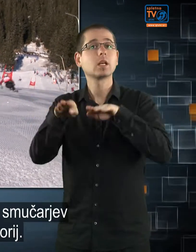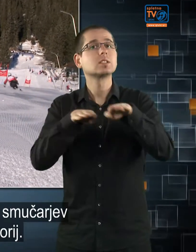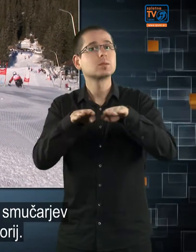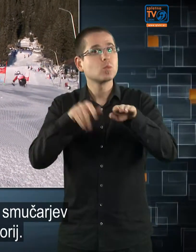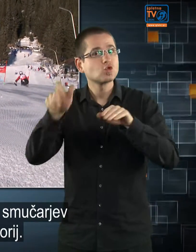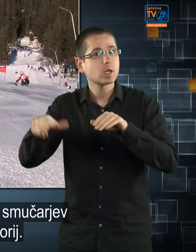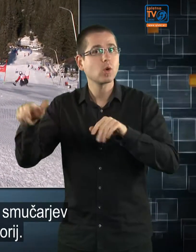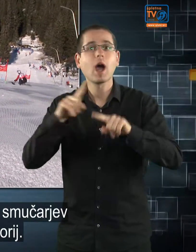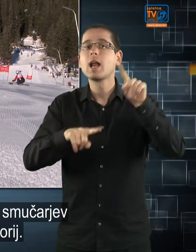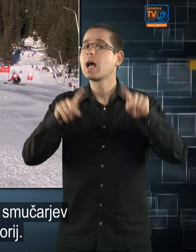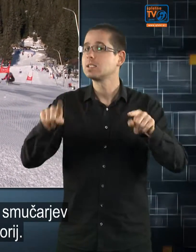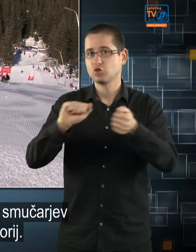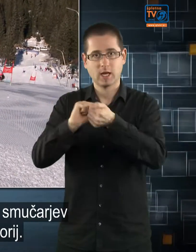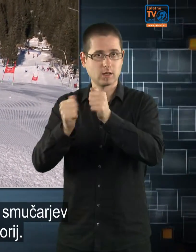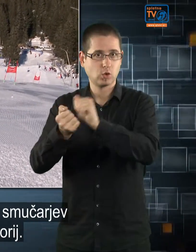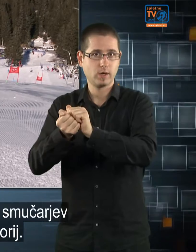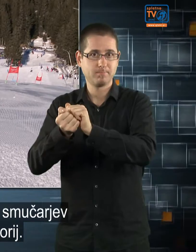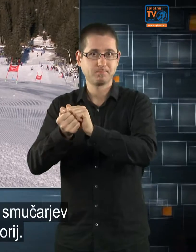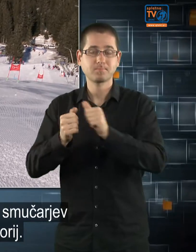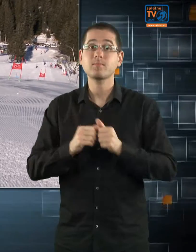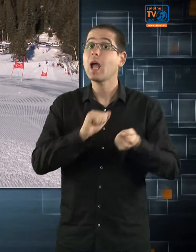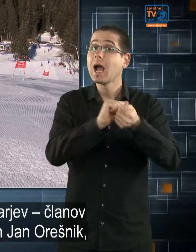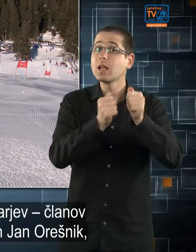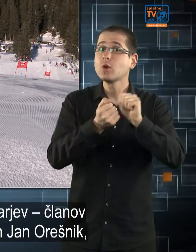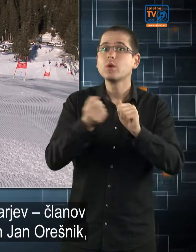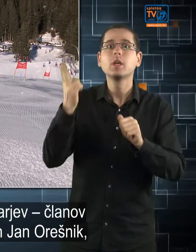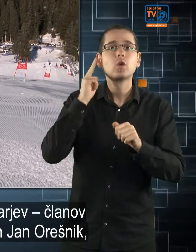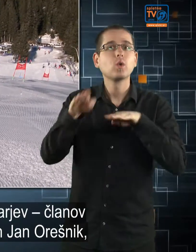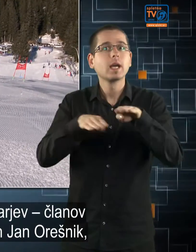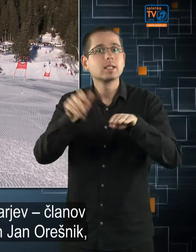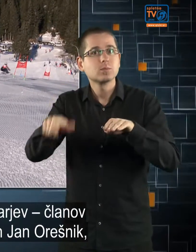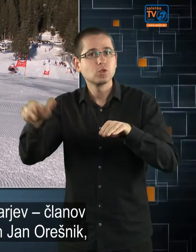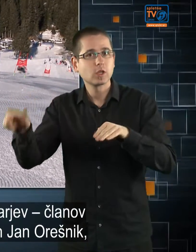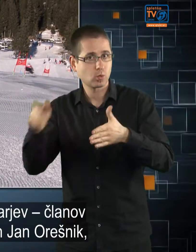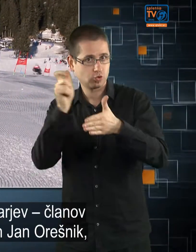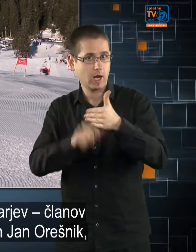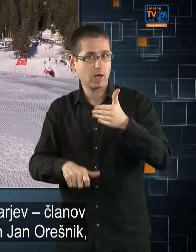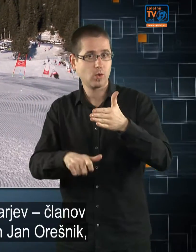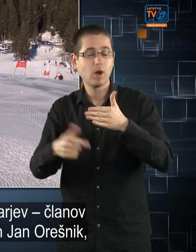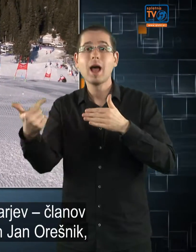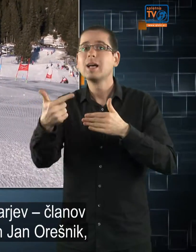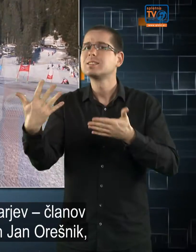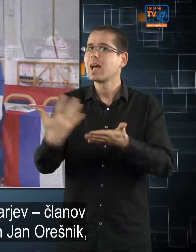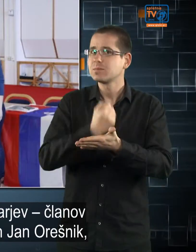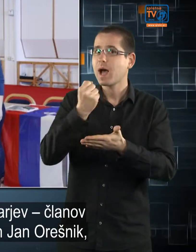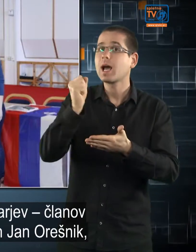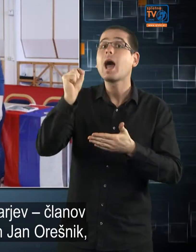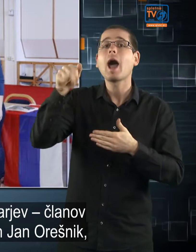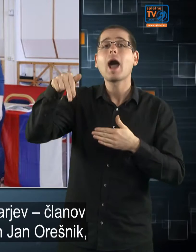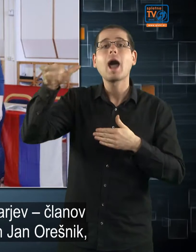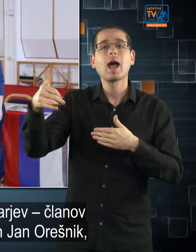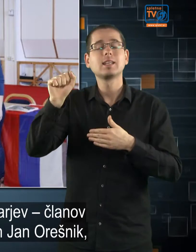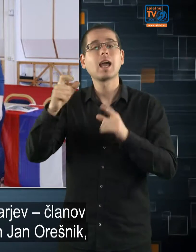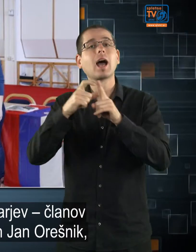smučarjev različnih kategorij. V kategoriji gluhih smučarjev članov sta zmagala